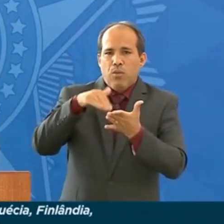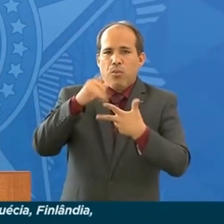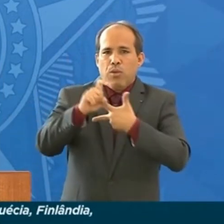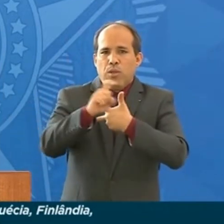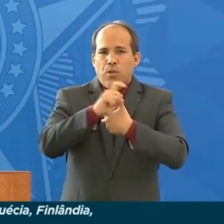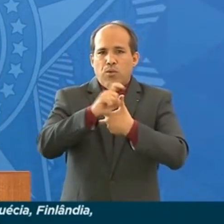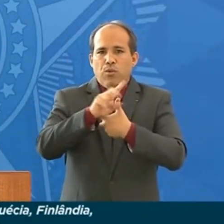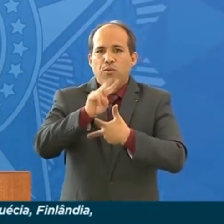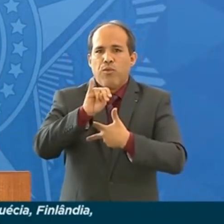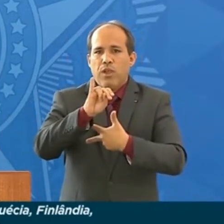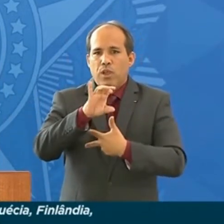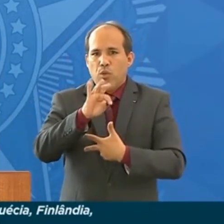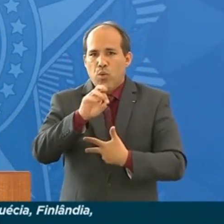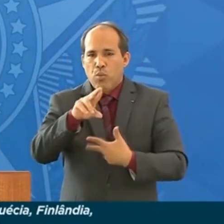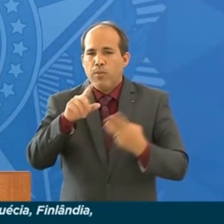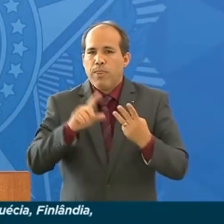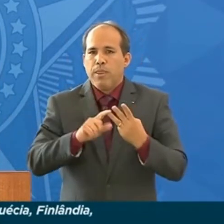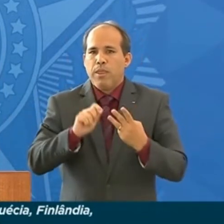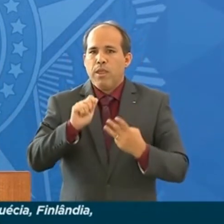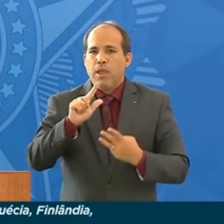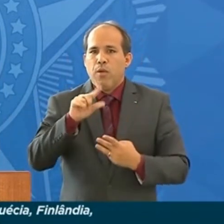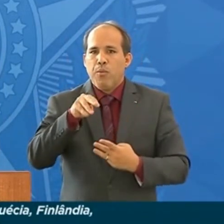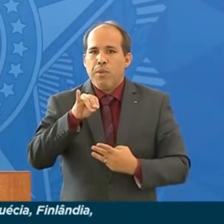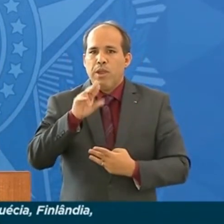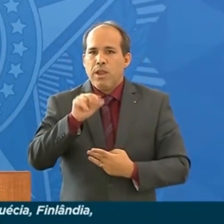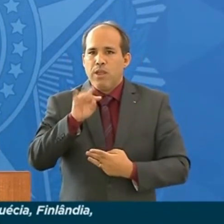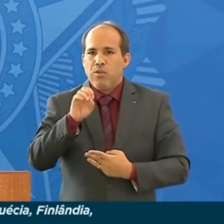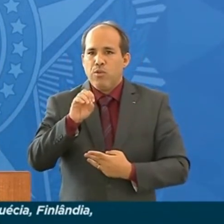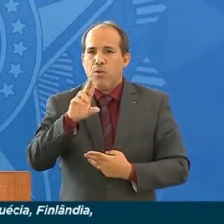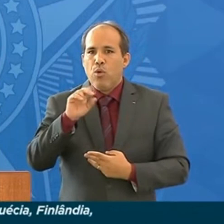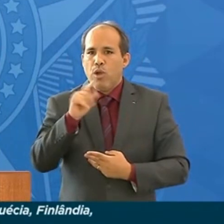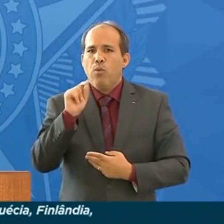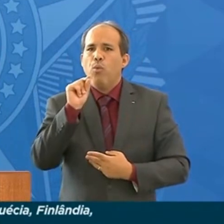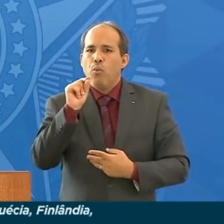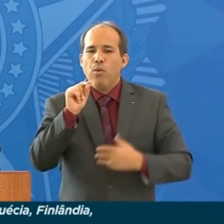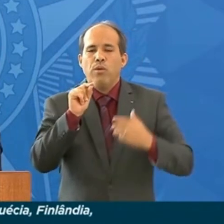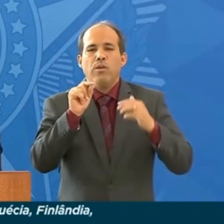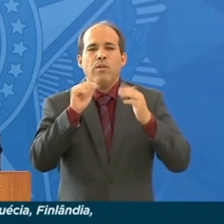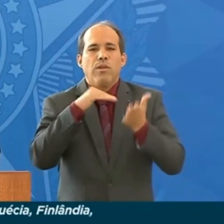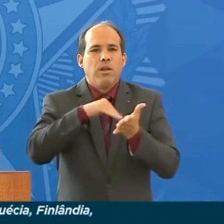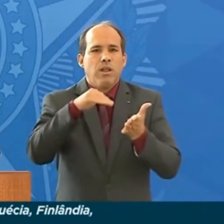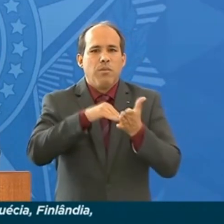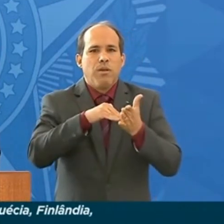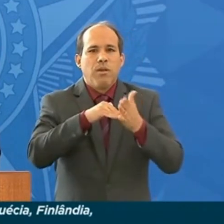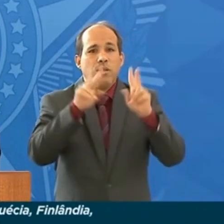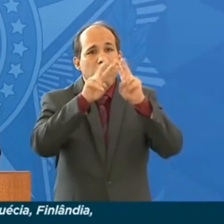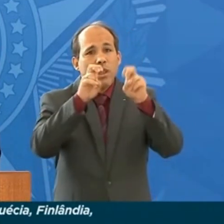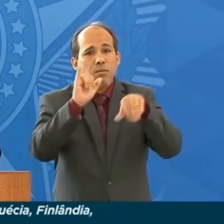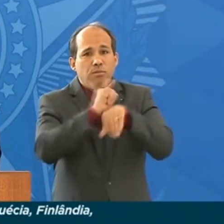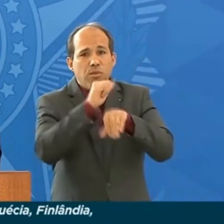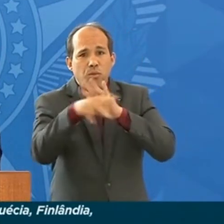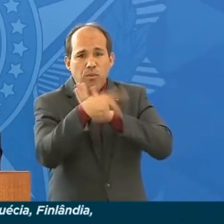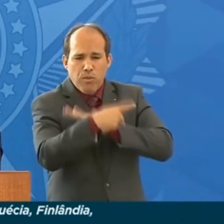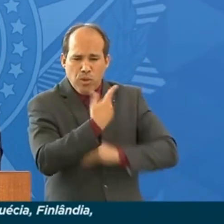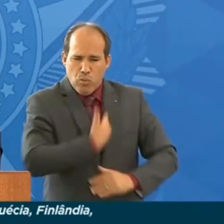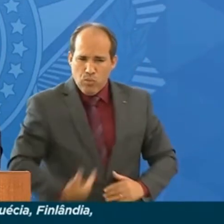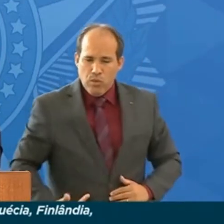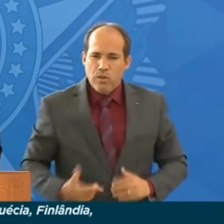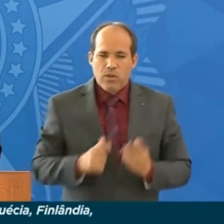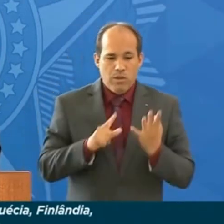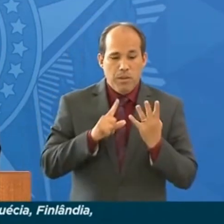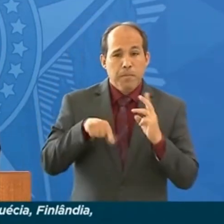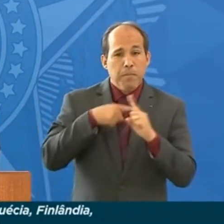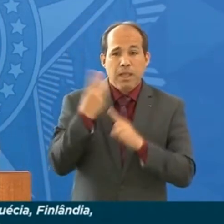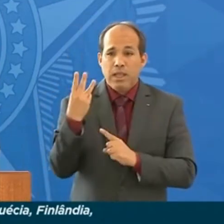Vitor Menezes, o Almirante Rocha, que é o secretário para Assuntos Estratégicos de Governo, três